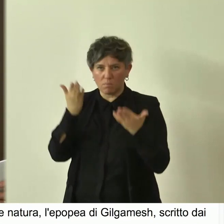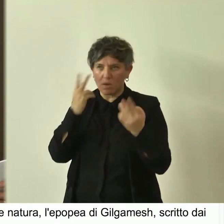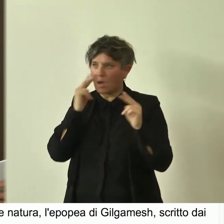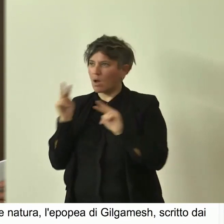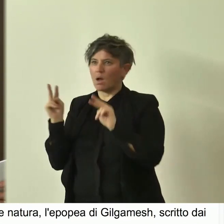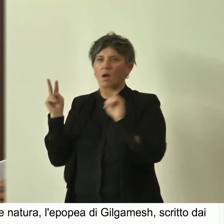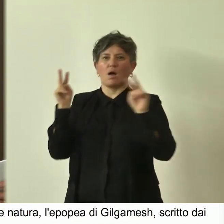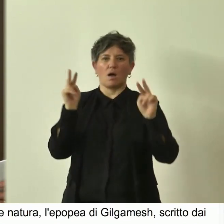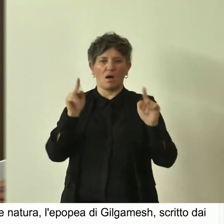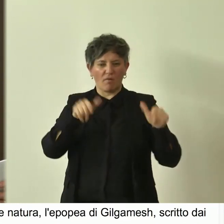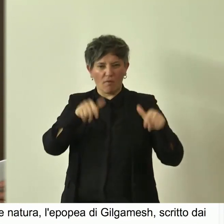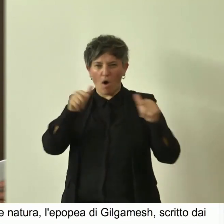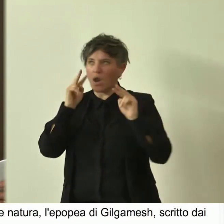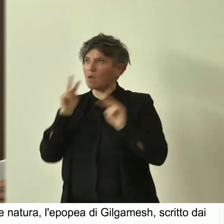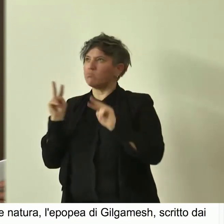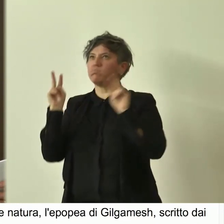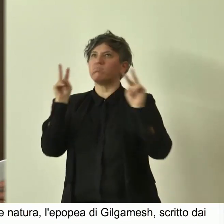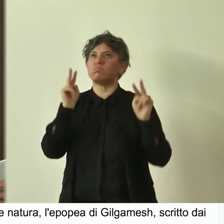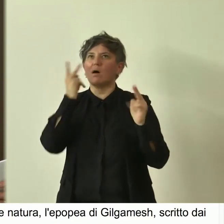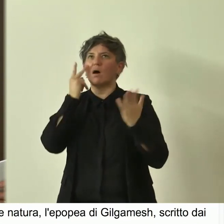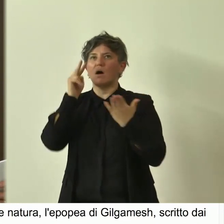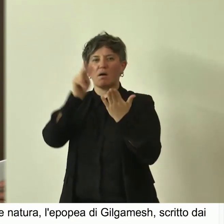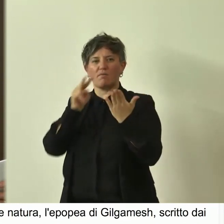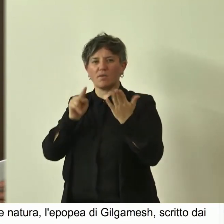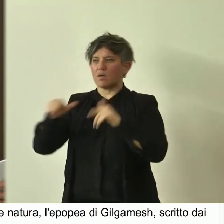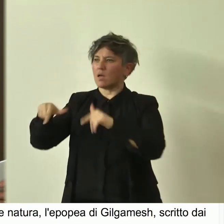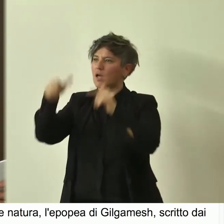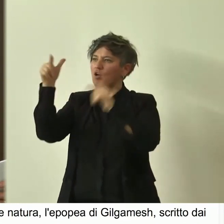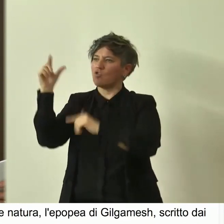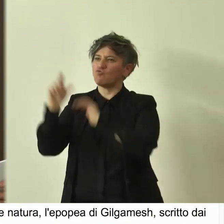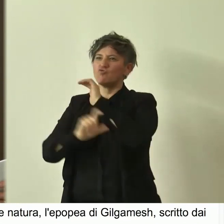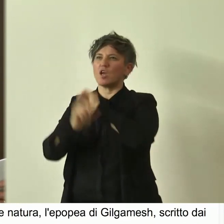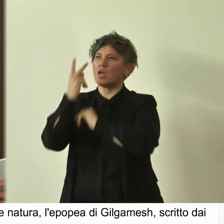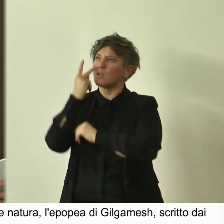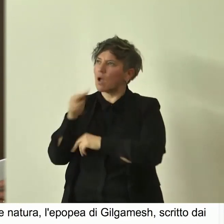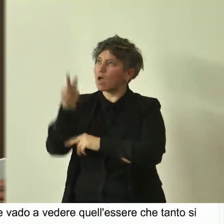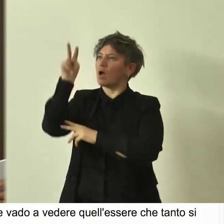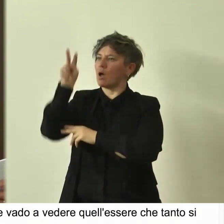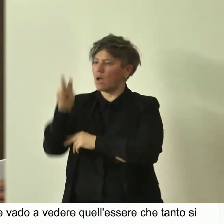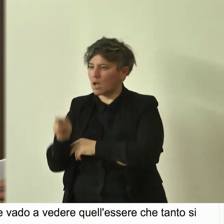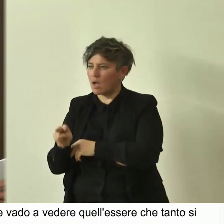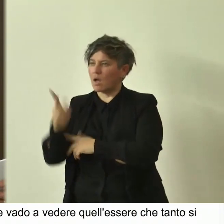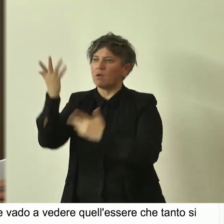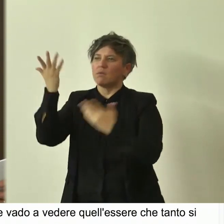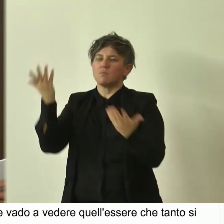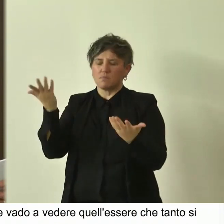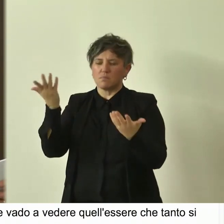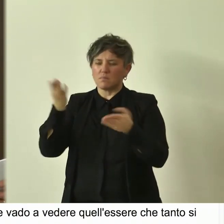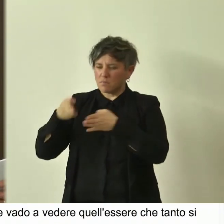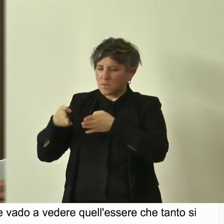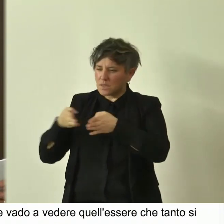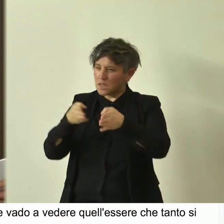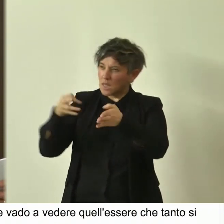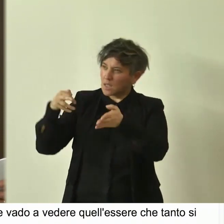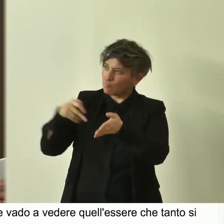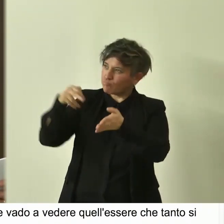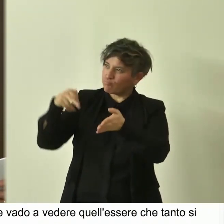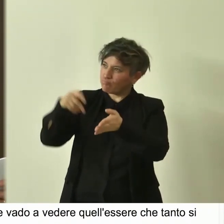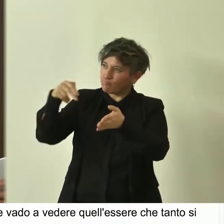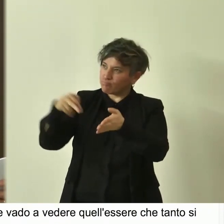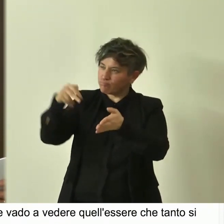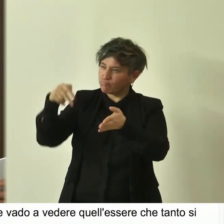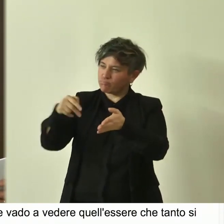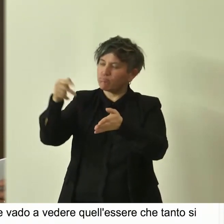guardavano la foresta. Videro l'altezza del cedro, videro la via che entrava nella foresta e il sentiero su cui era uso